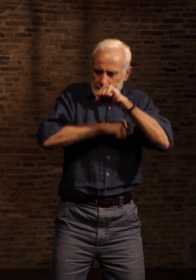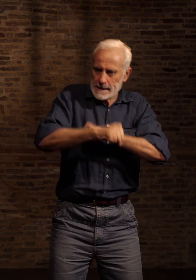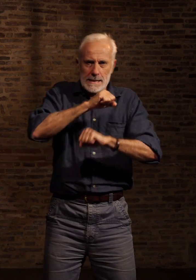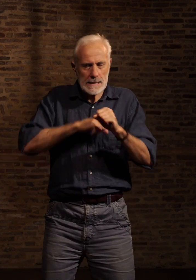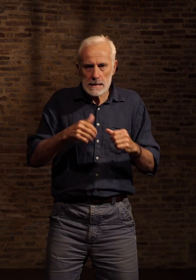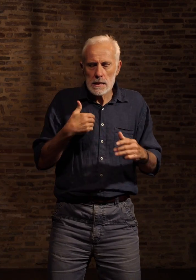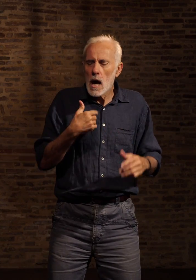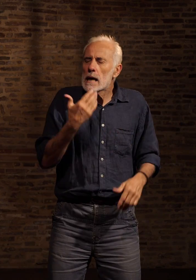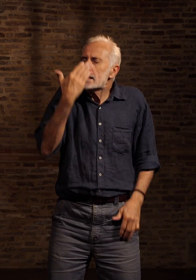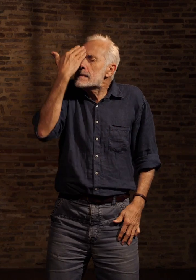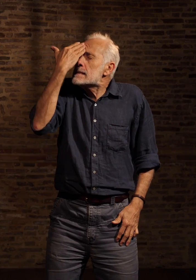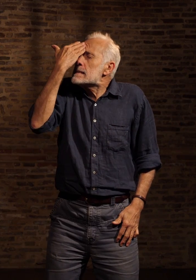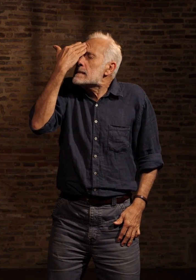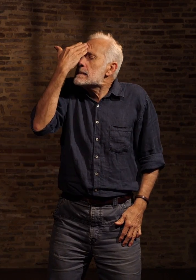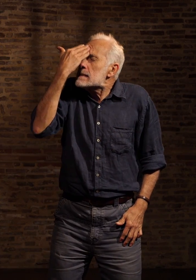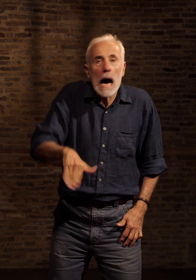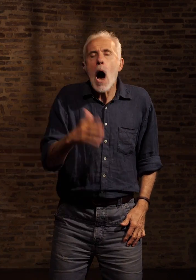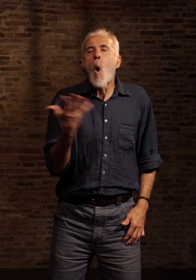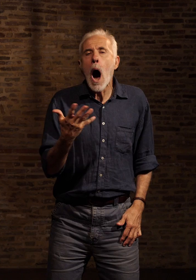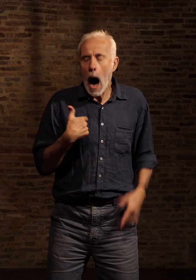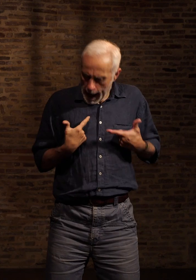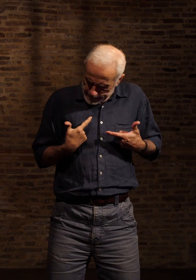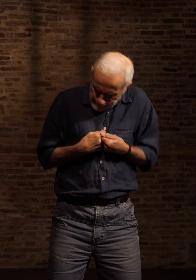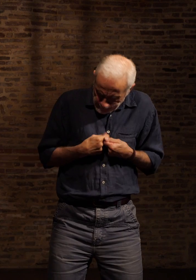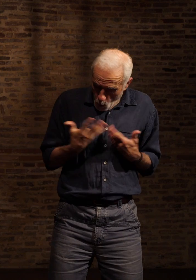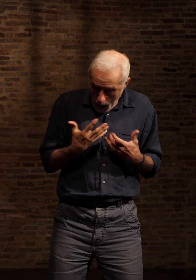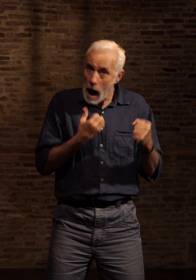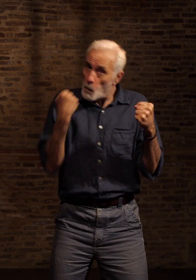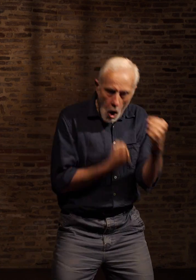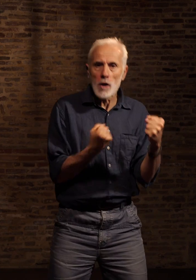me dire, c'était me battre J'étais fait pour ça et même né pour ça